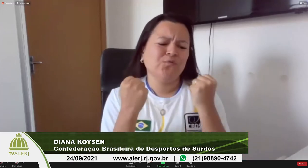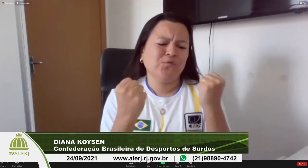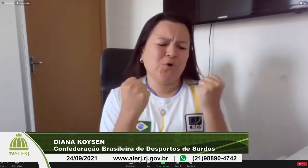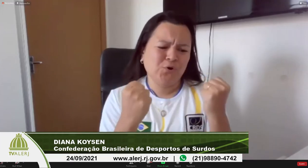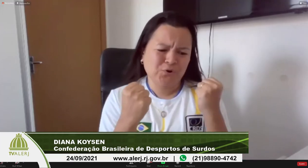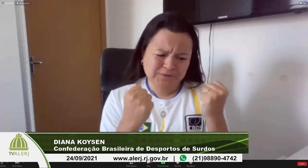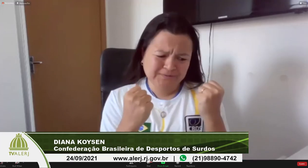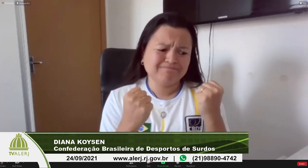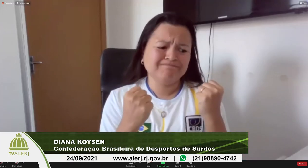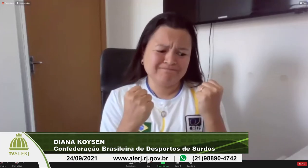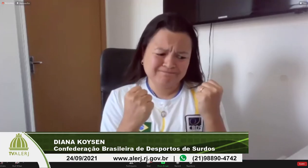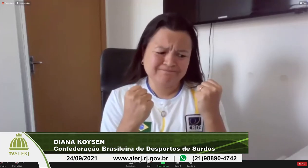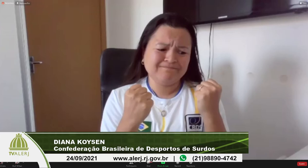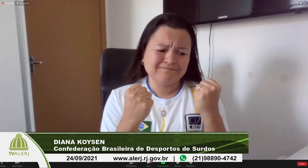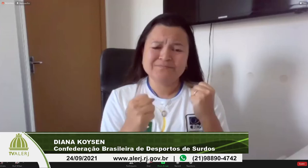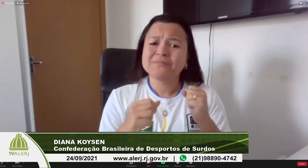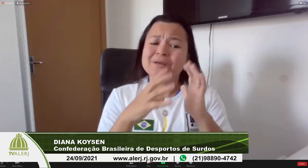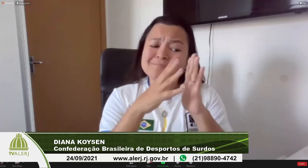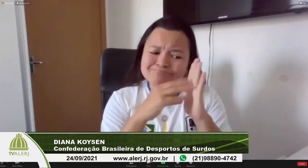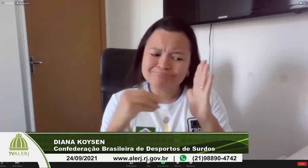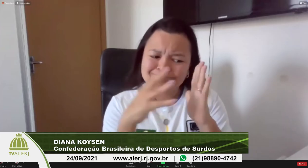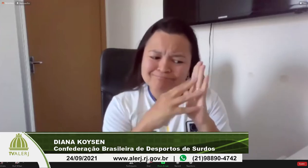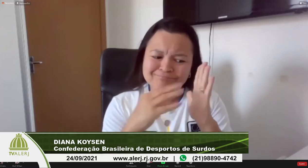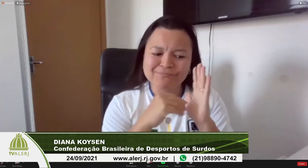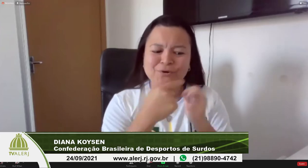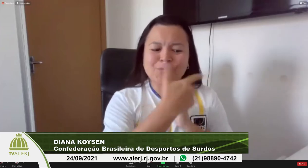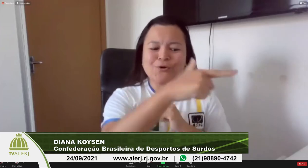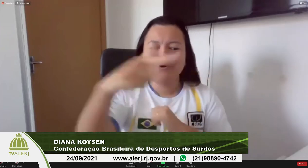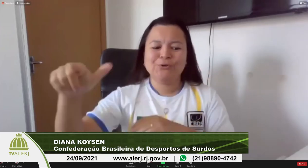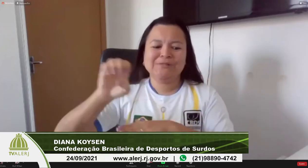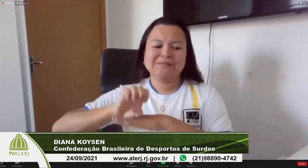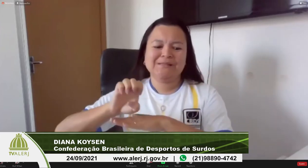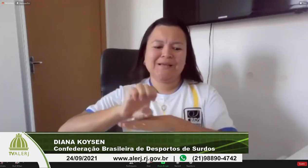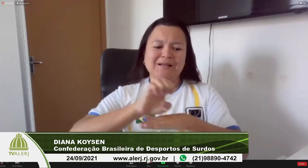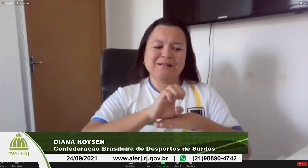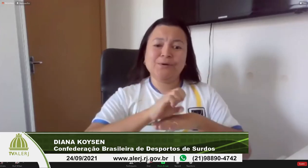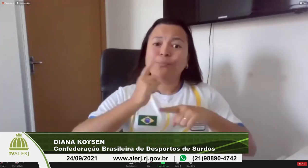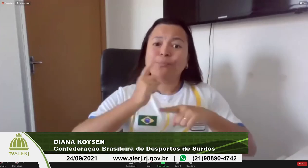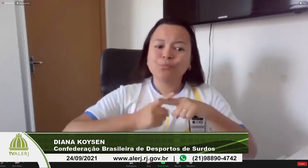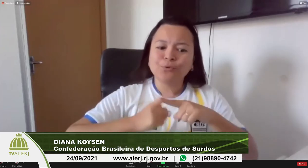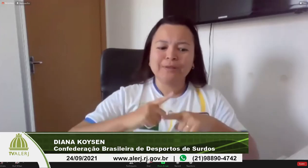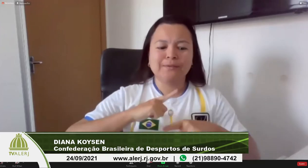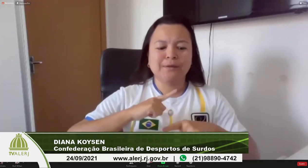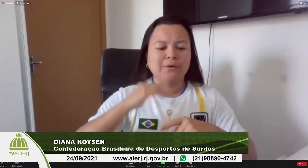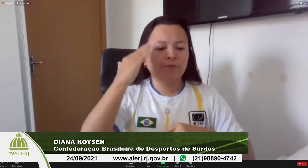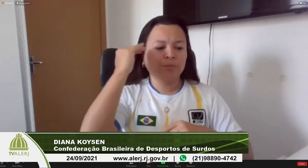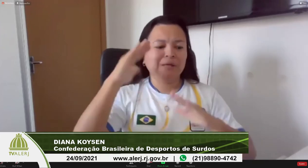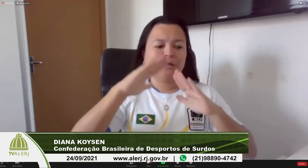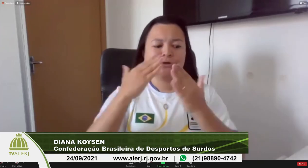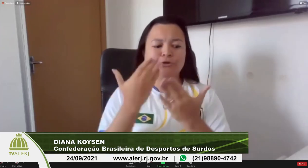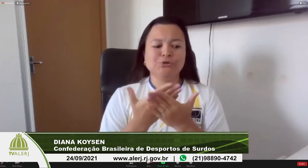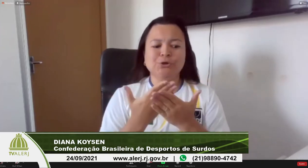profissionais intérpretes também dos atletas aí no Rio de Janeiro a gente quer que seja um modelo para todos os outros estados do